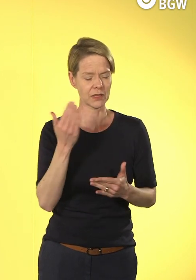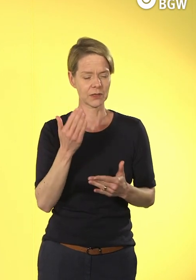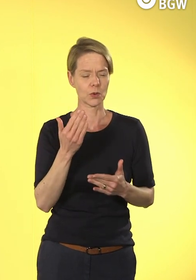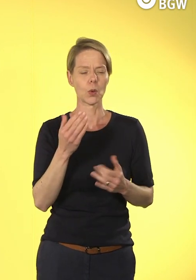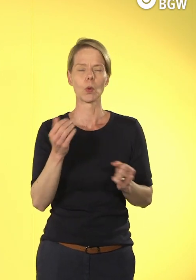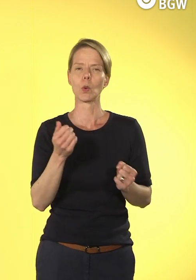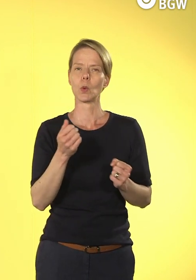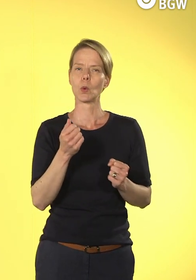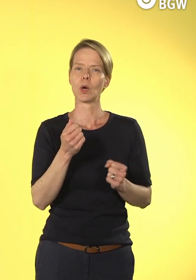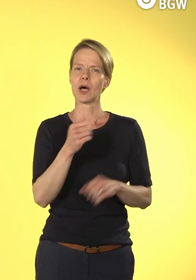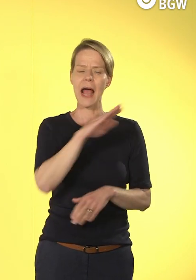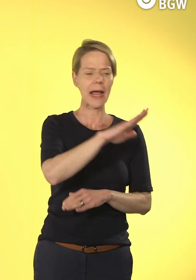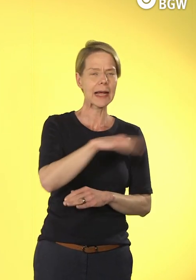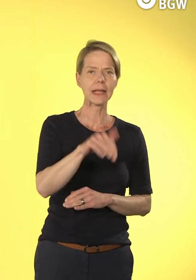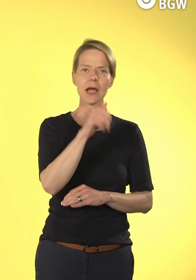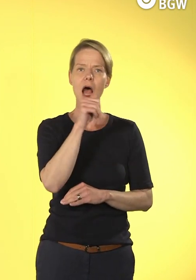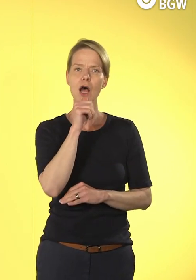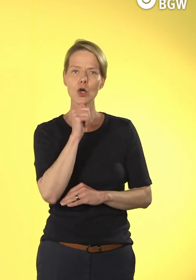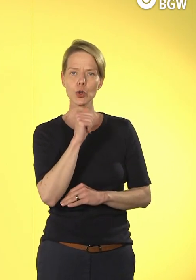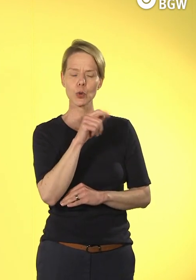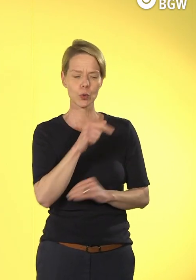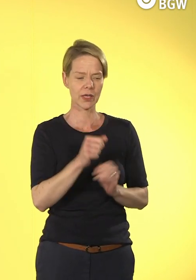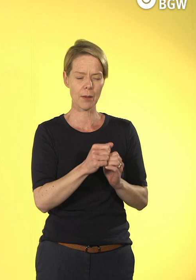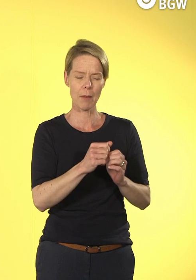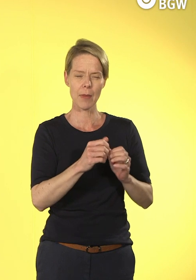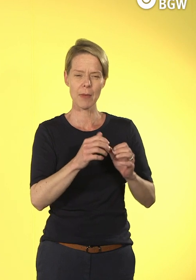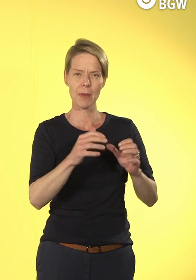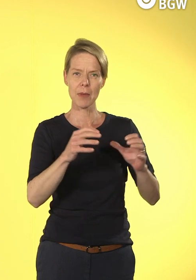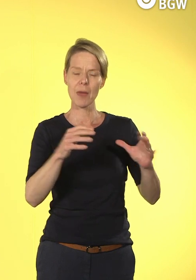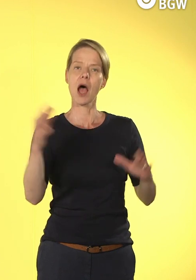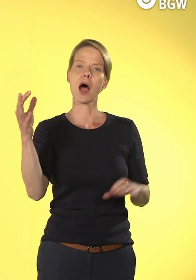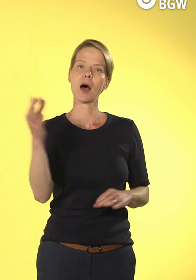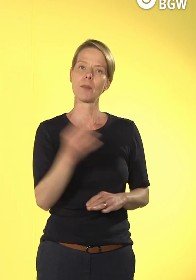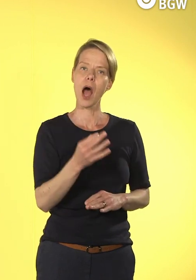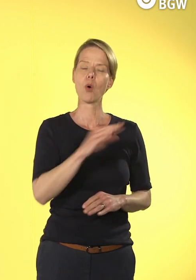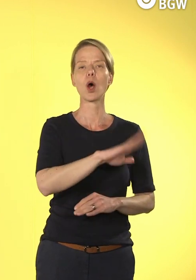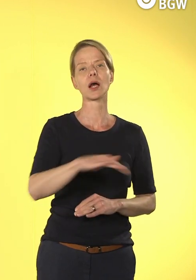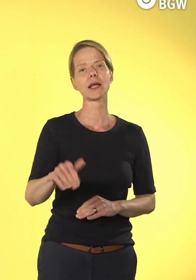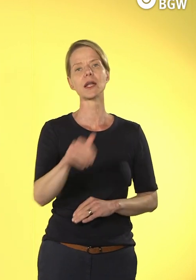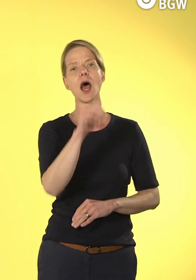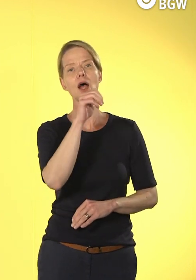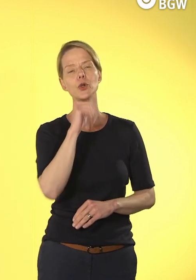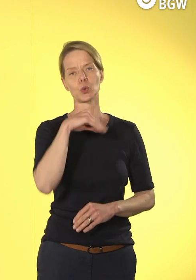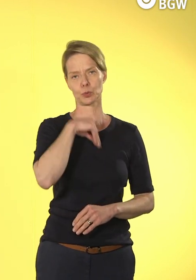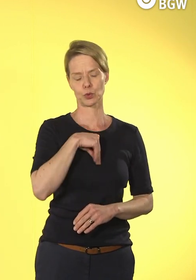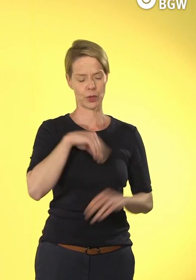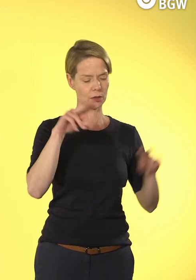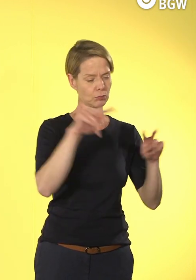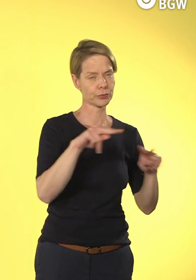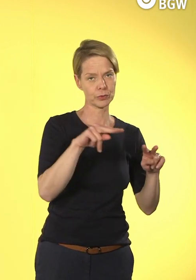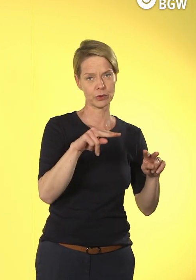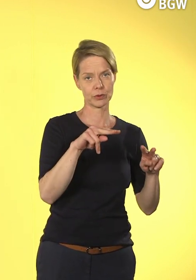gibt, die in der Kinder- und Jugendpsychiatrie betreut werden. Zum Teil, diese Unterbrechungen